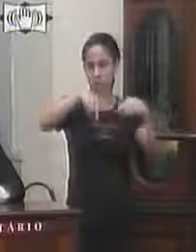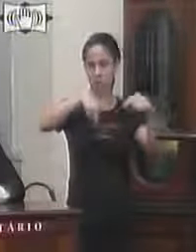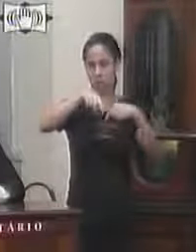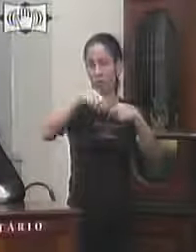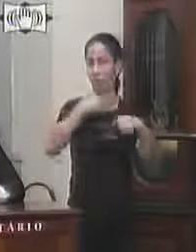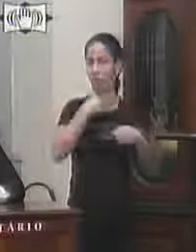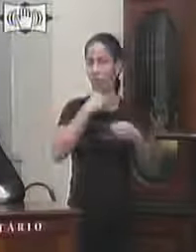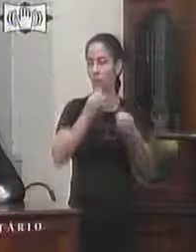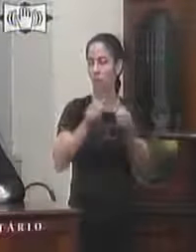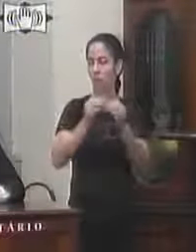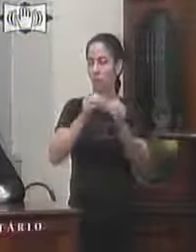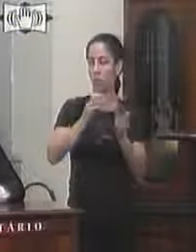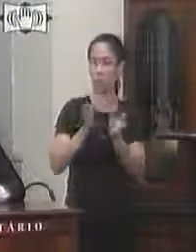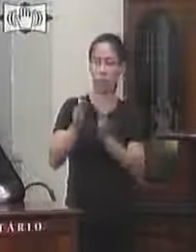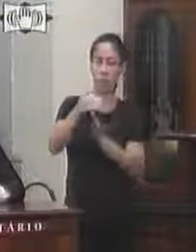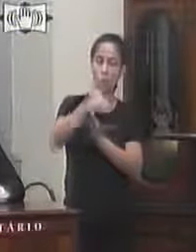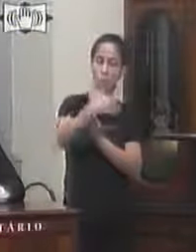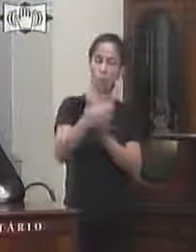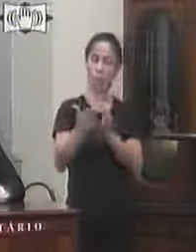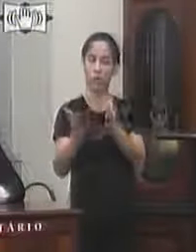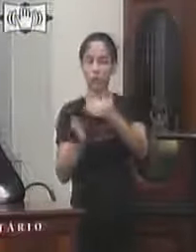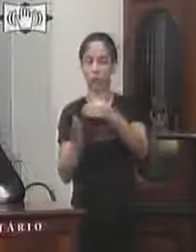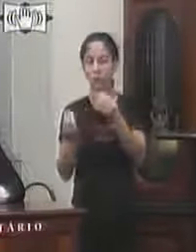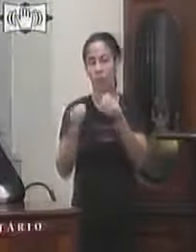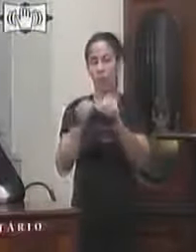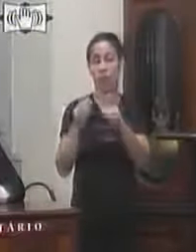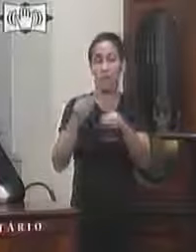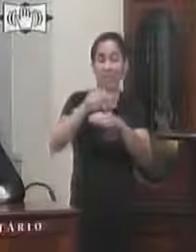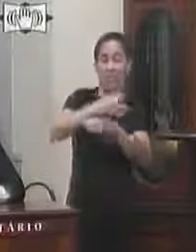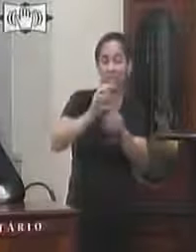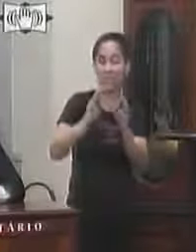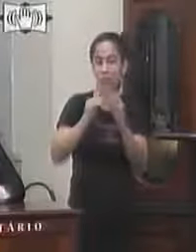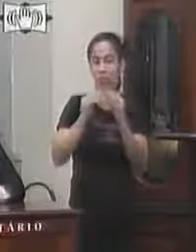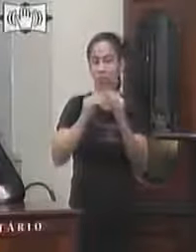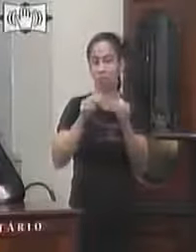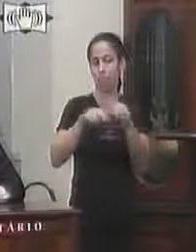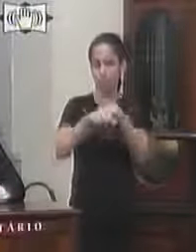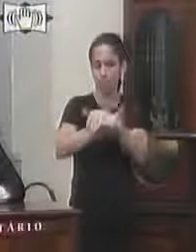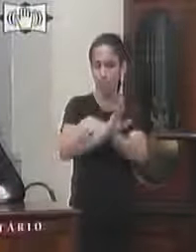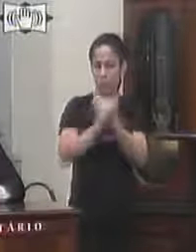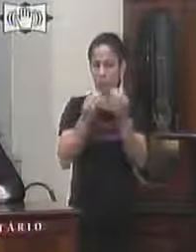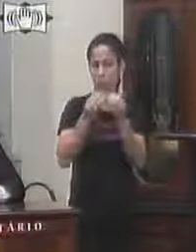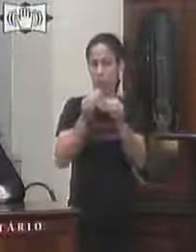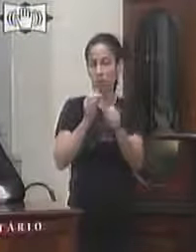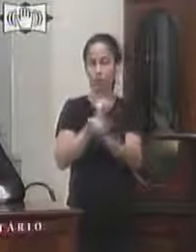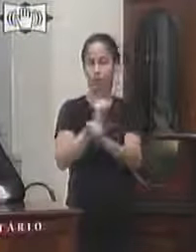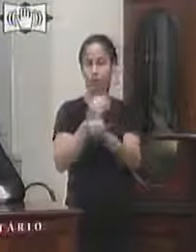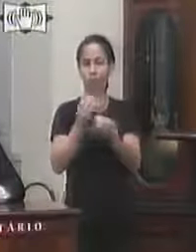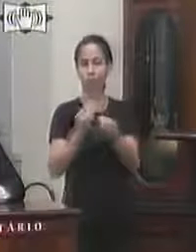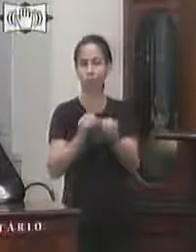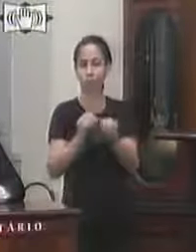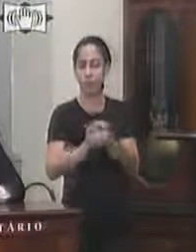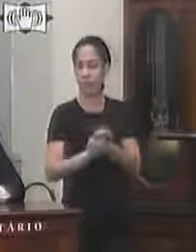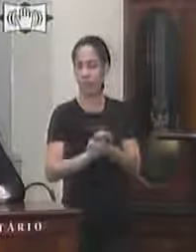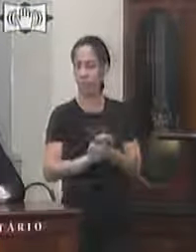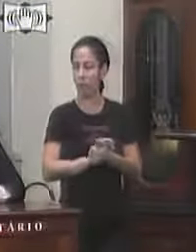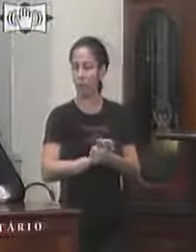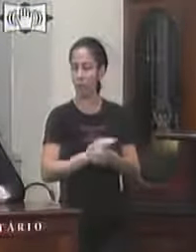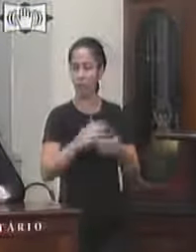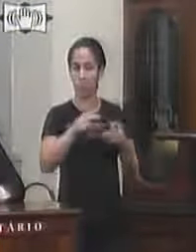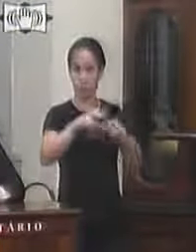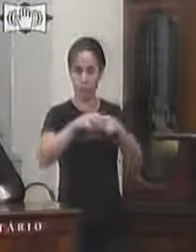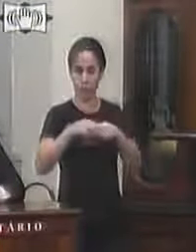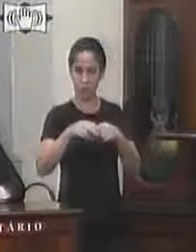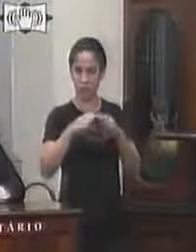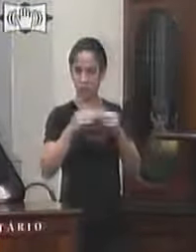não conseguem fazer manobras para estacionar seus carros na garagem de suas desidentes ou até mesmo nesse entrada bloqueada por veículos diante do exposto